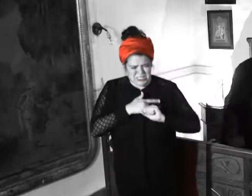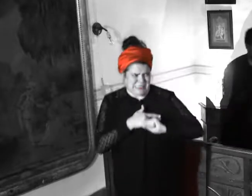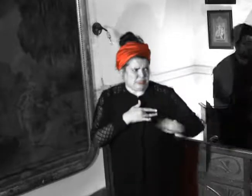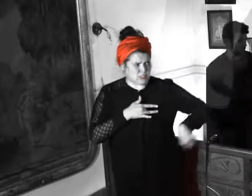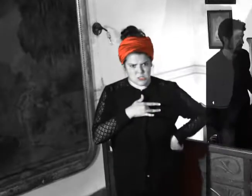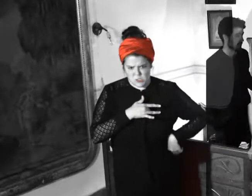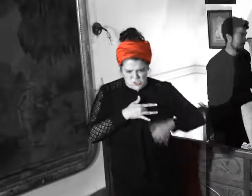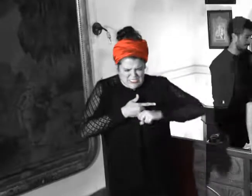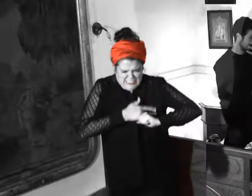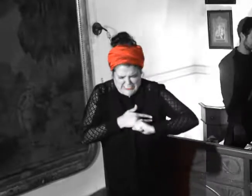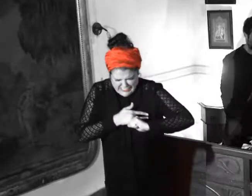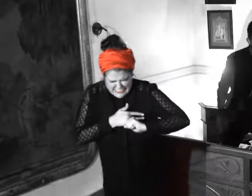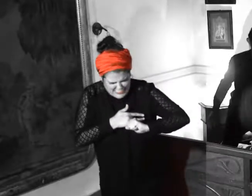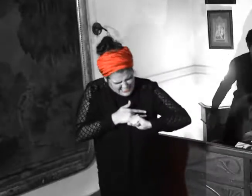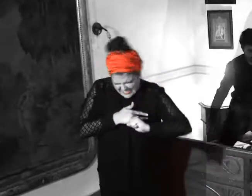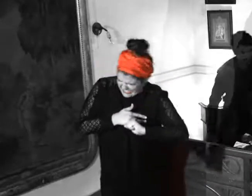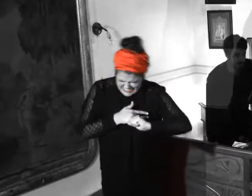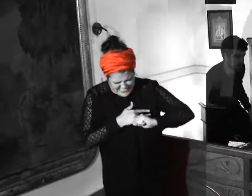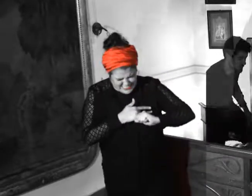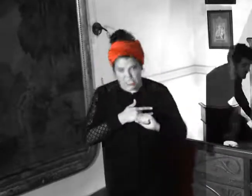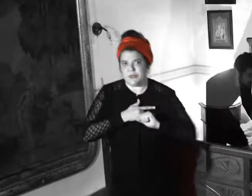corazón Ya lo he intentado y no puedo sacar